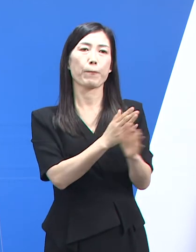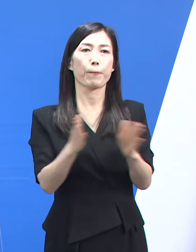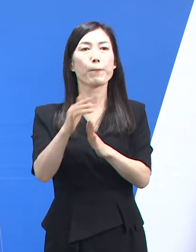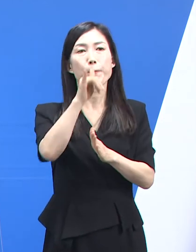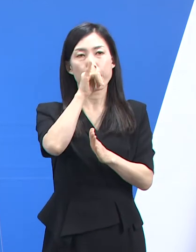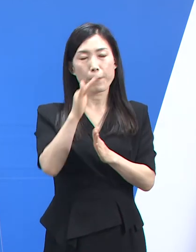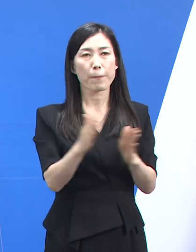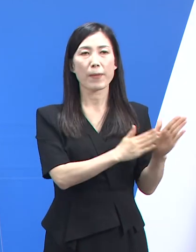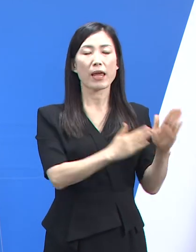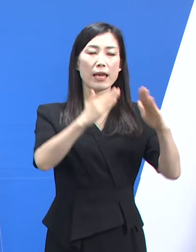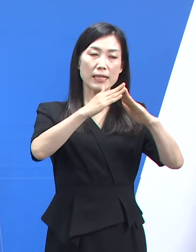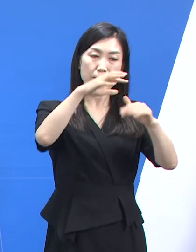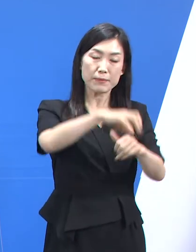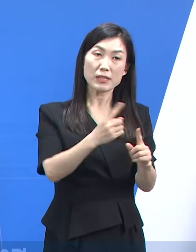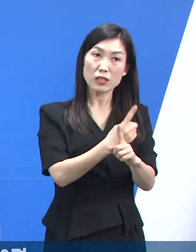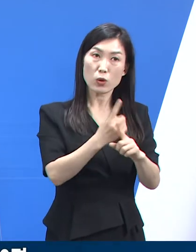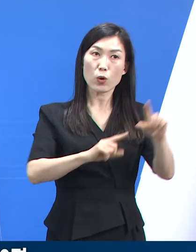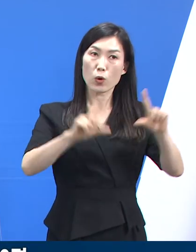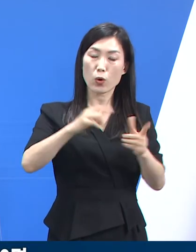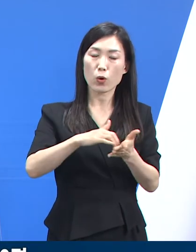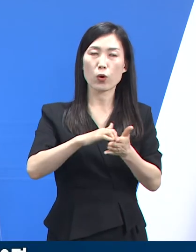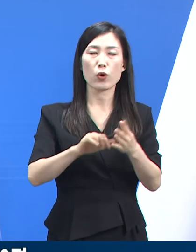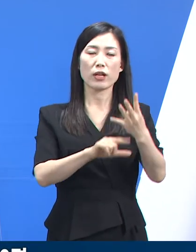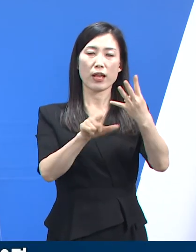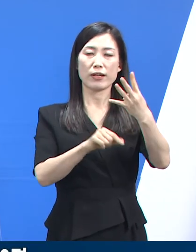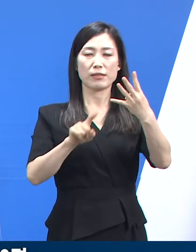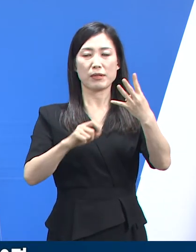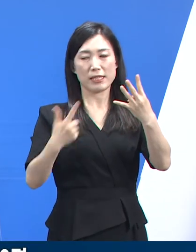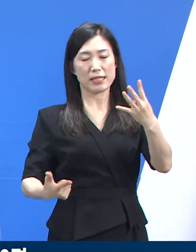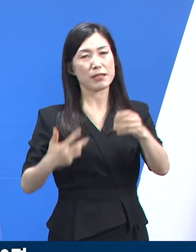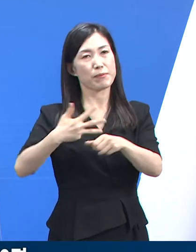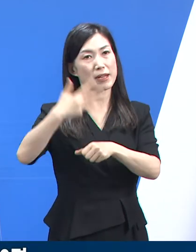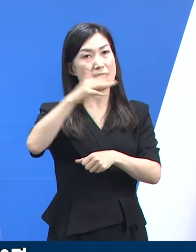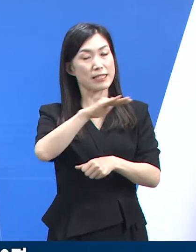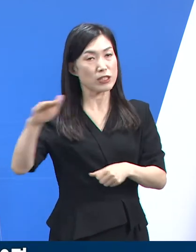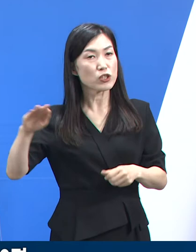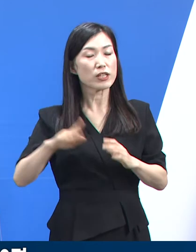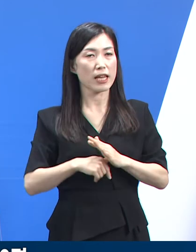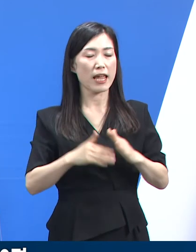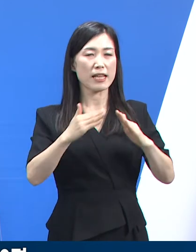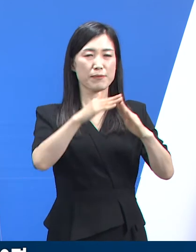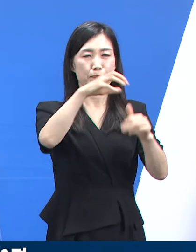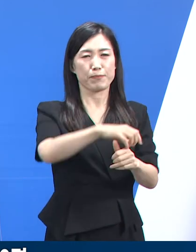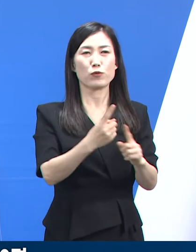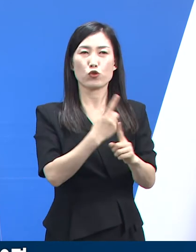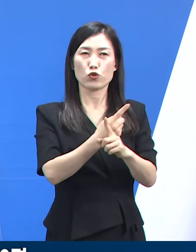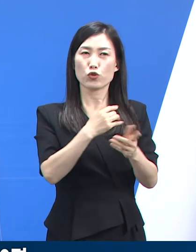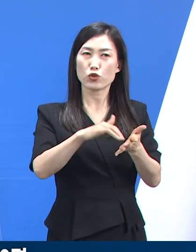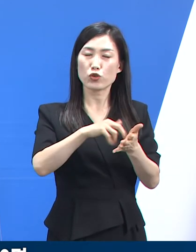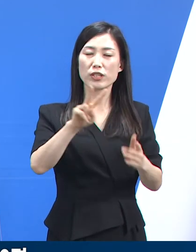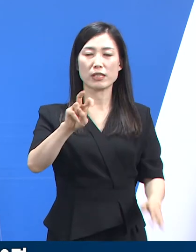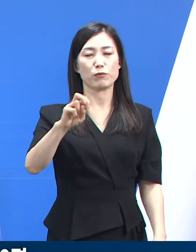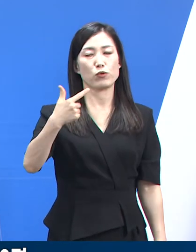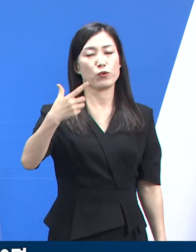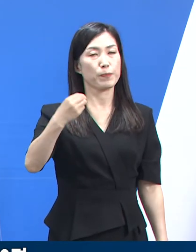다음은 재택치료 운영 현황입니다. 4월 11일 18시 기준 도내 재택치료 환자는 26만